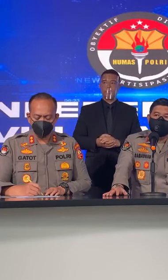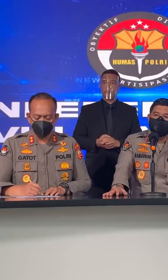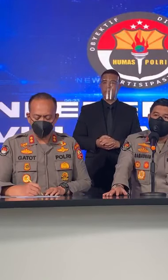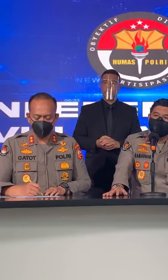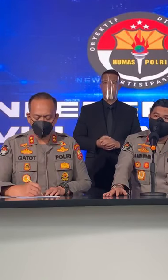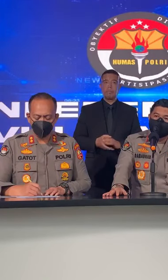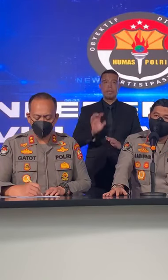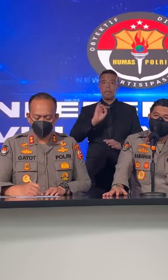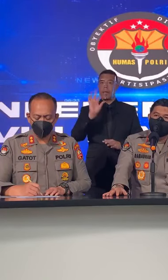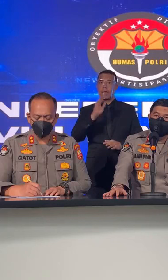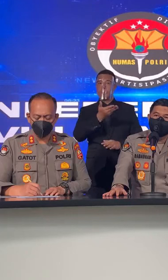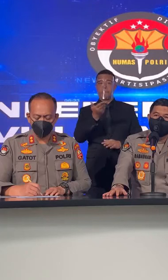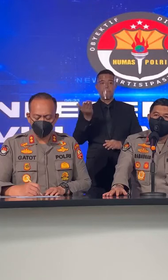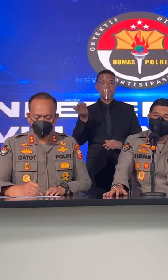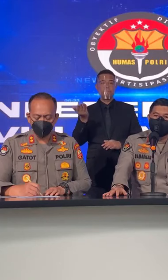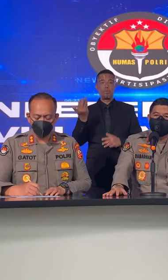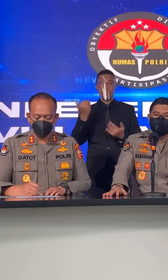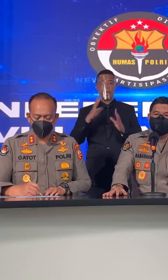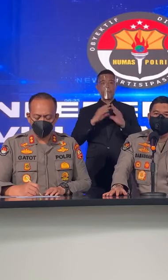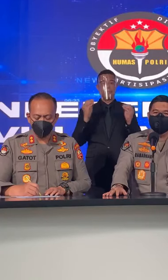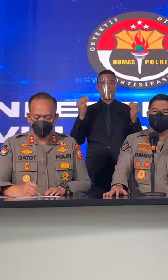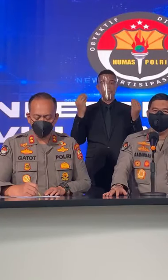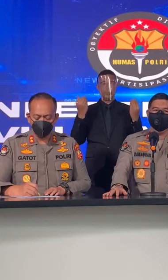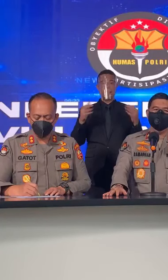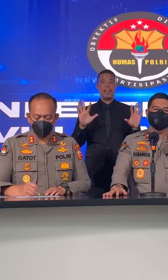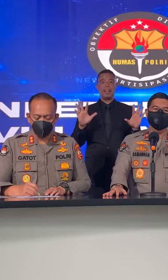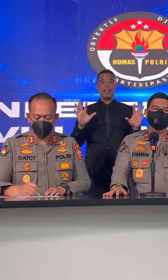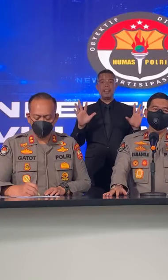Yang Lain Udah Abis Nggak